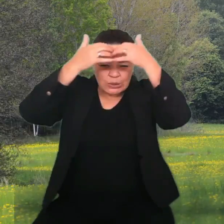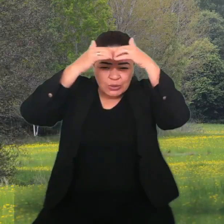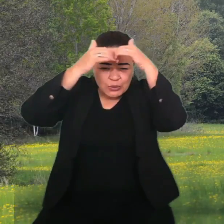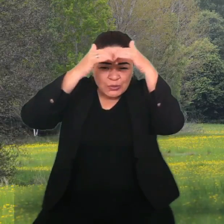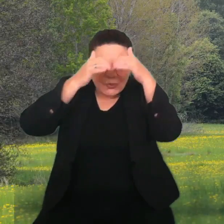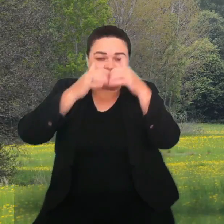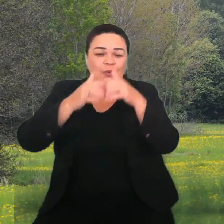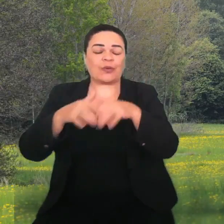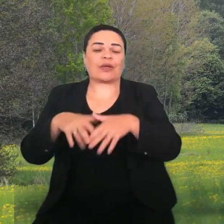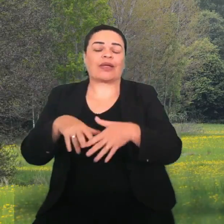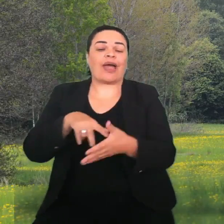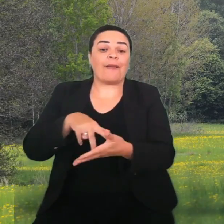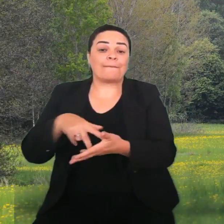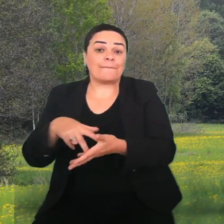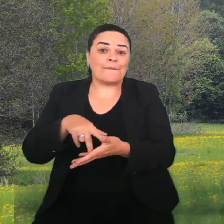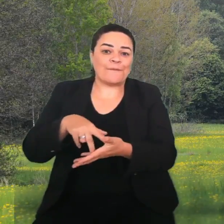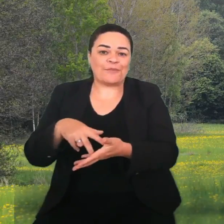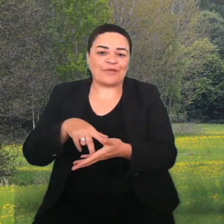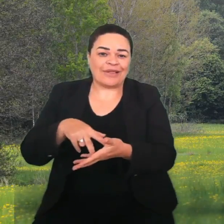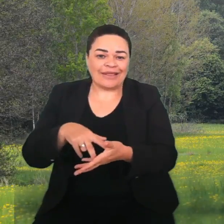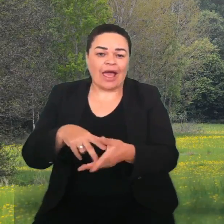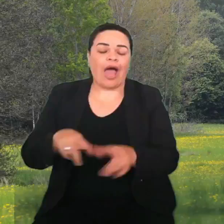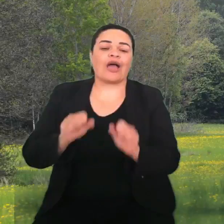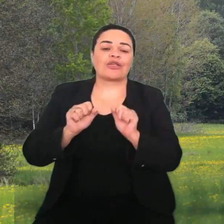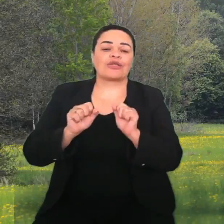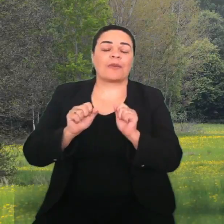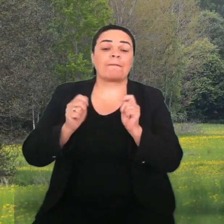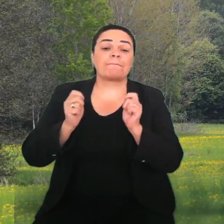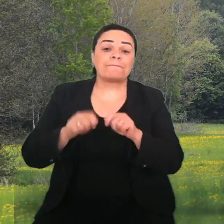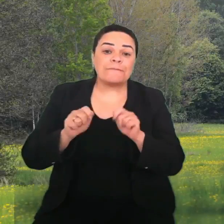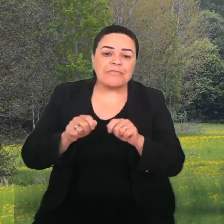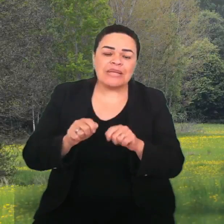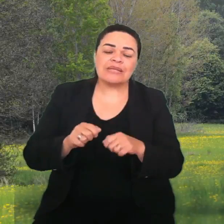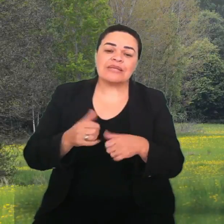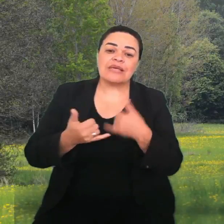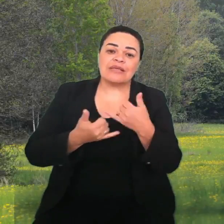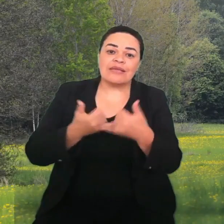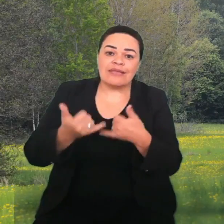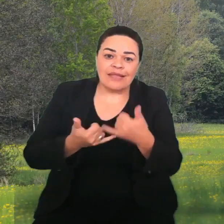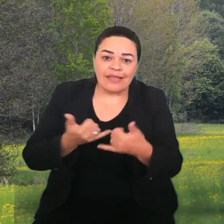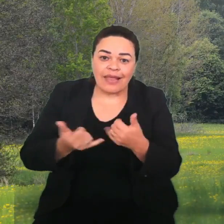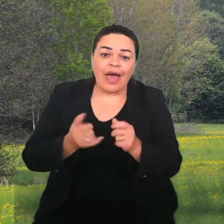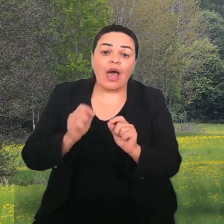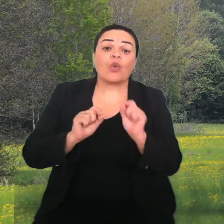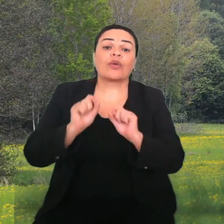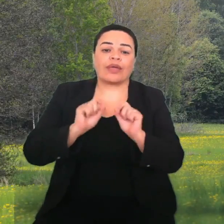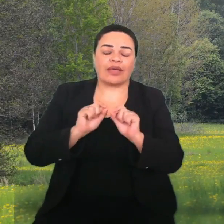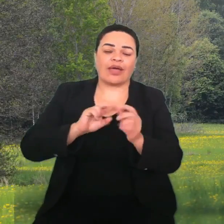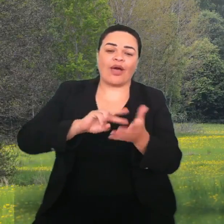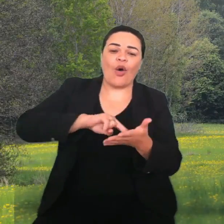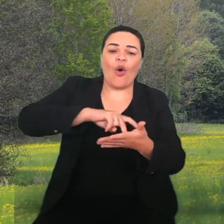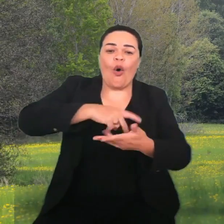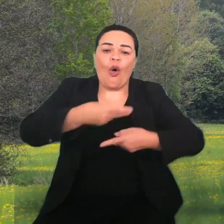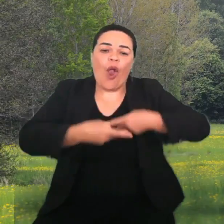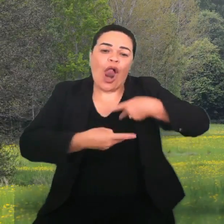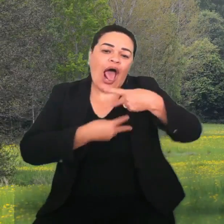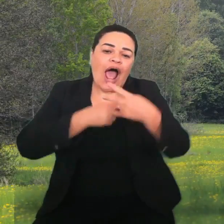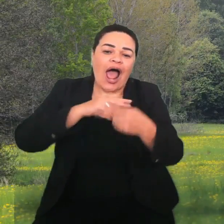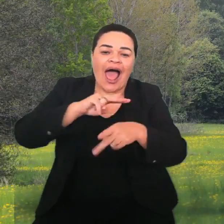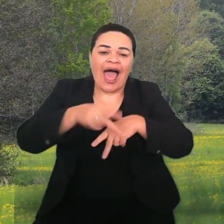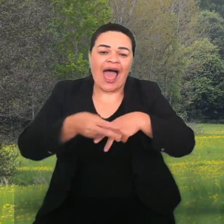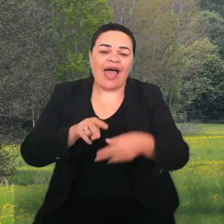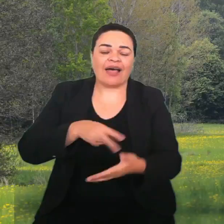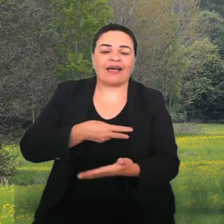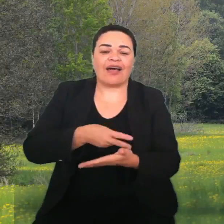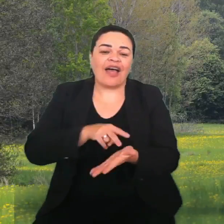é muito importante serem estimuladas as atividades do rolar, rastejar,